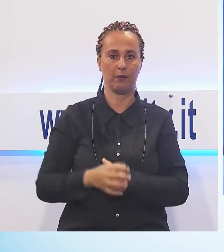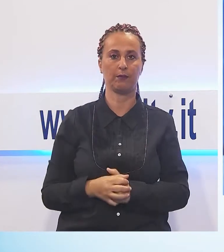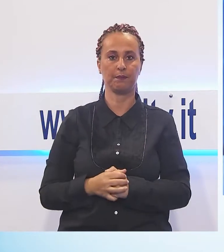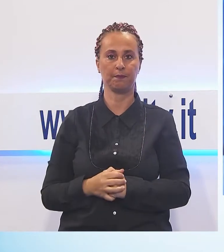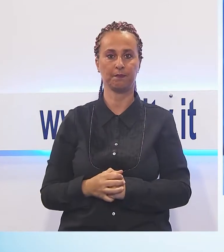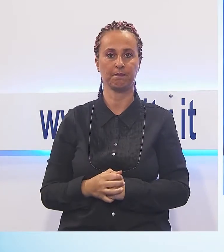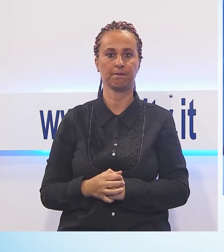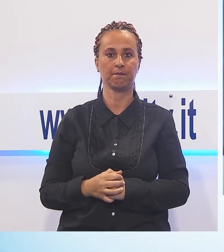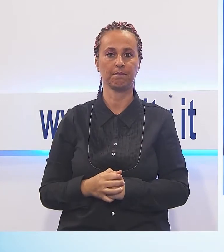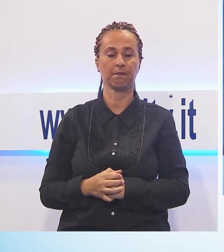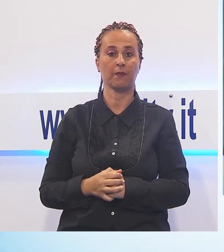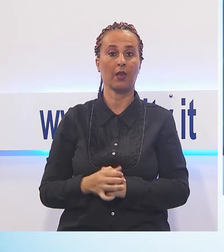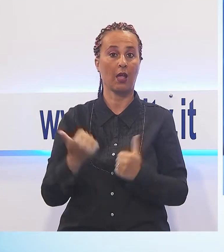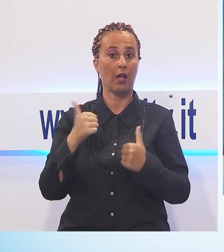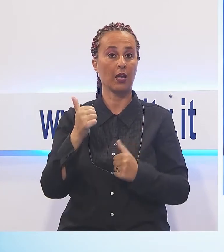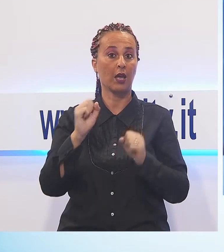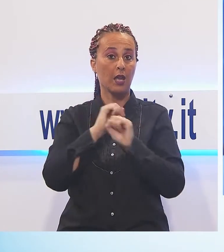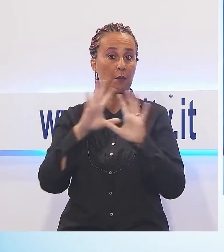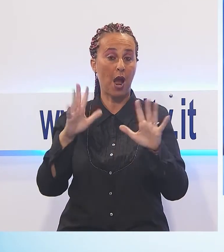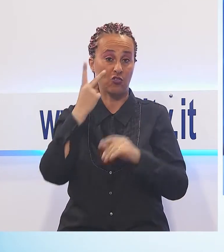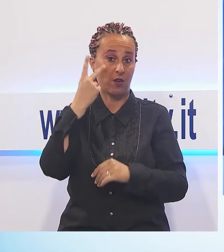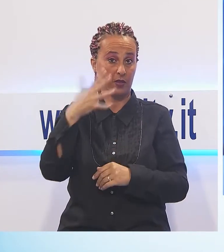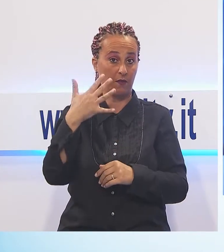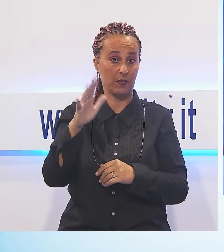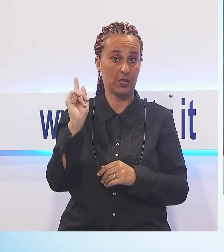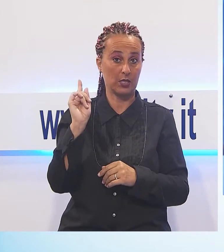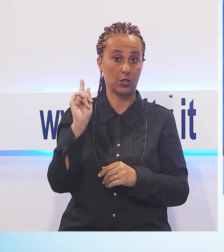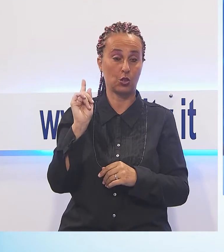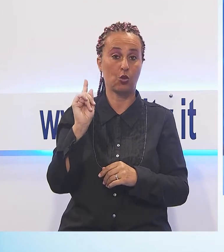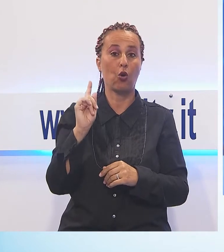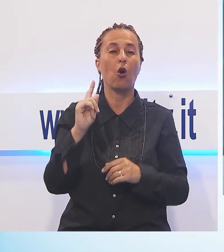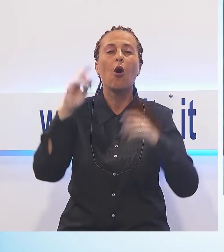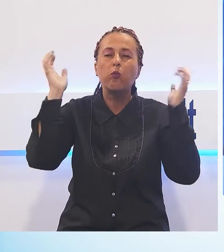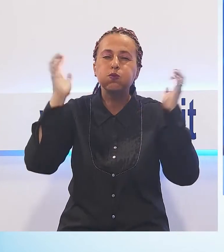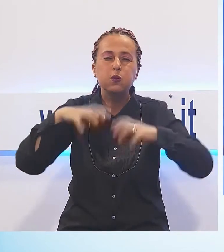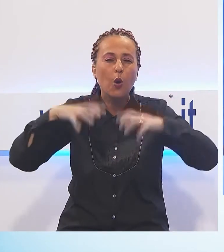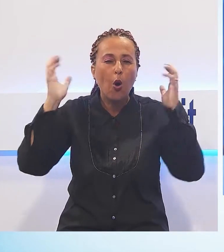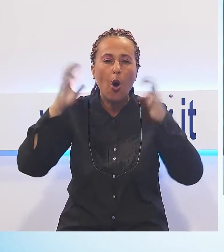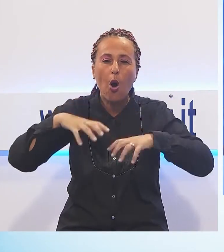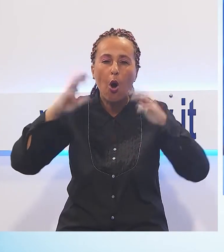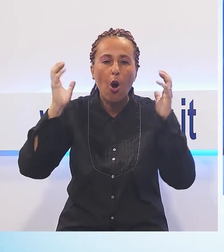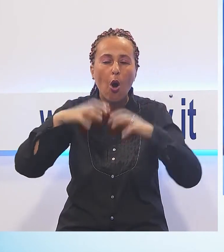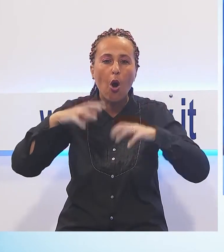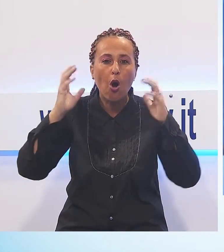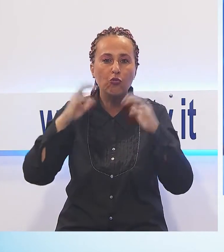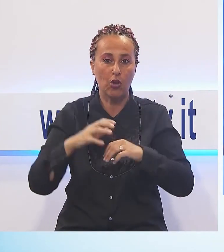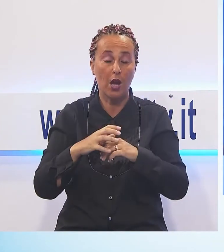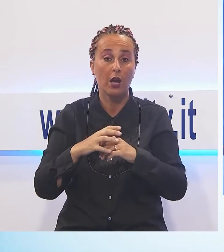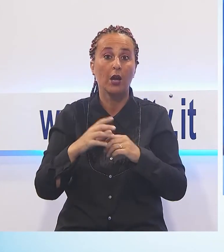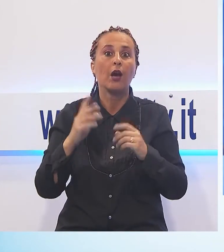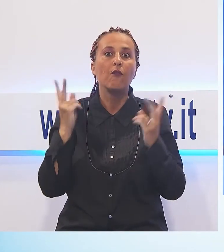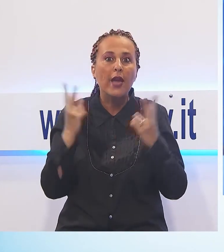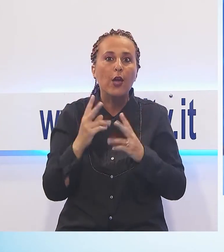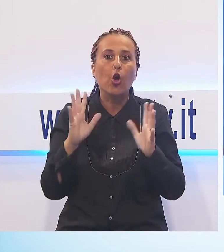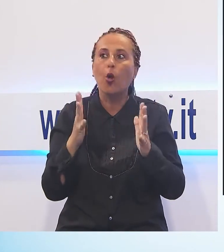L'abbiamo visto anche dalle immagini girate dal collega Gian Piero Pucci, pioggia battente e addirittura si può parlare di un vero e proprio un